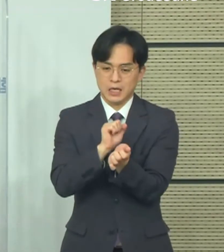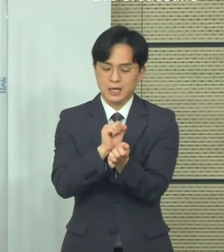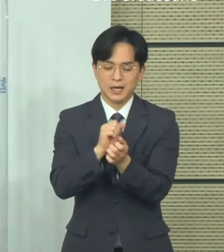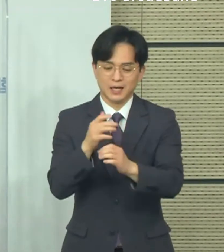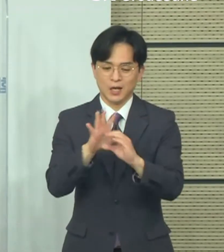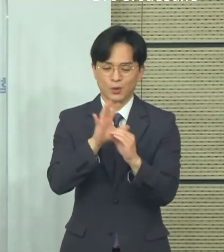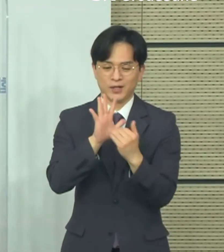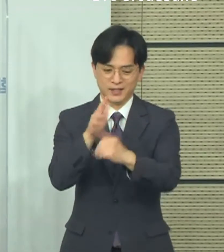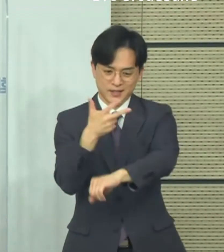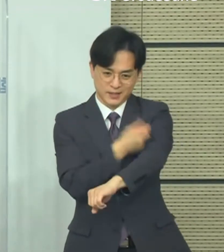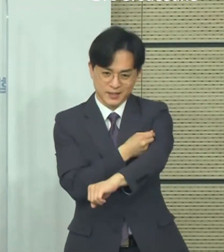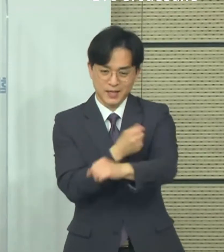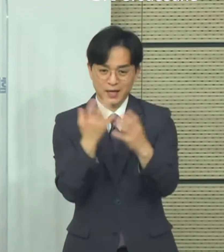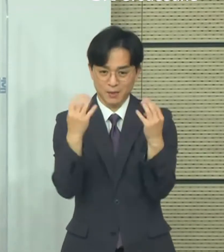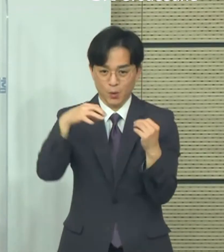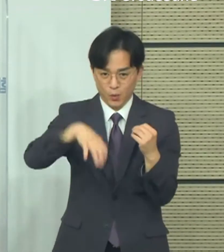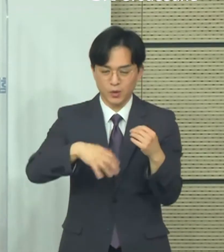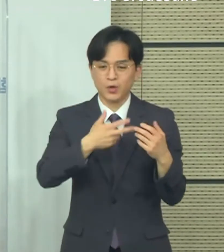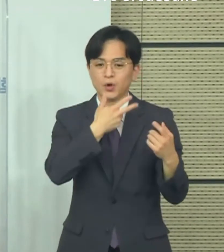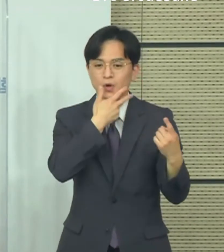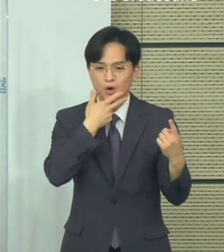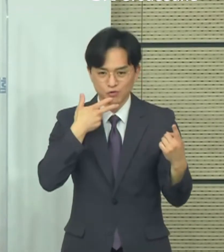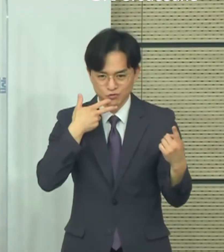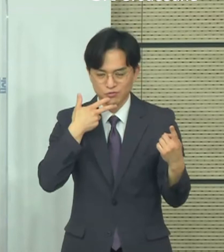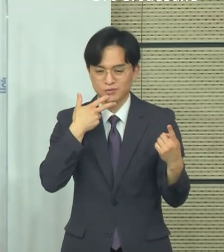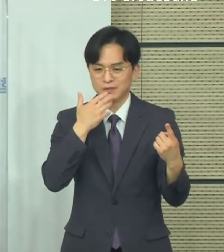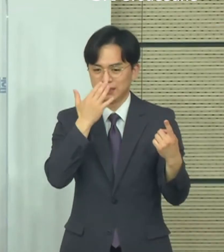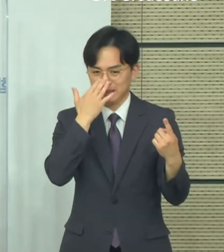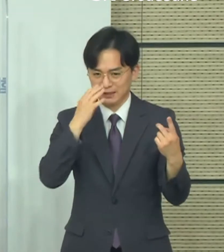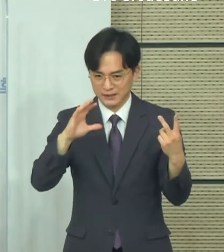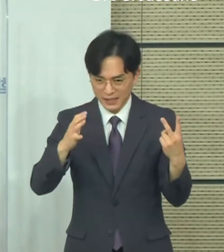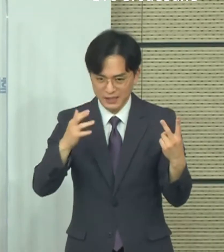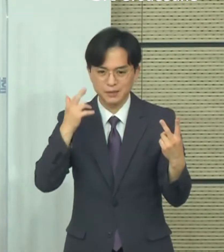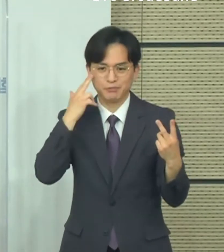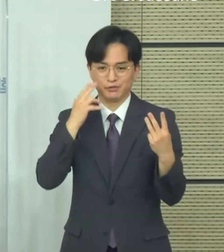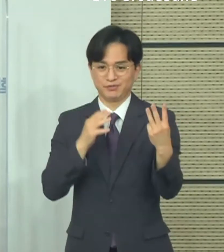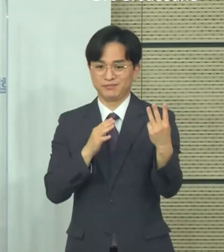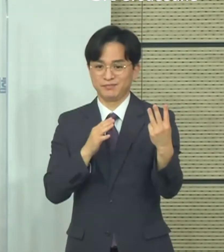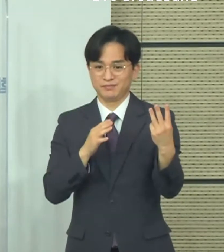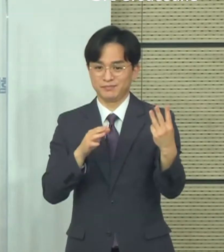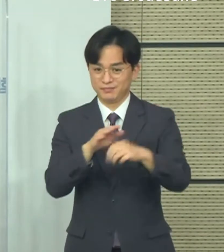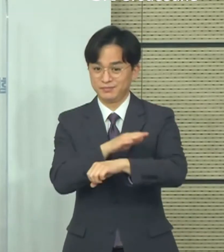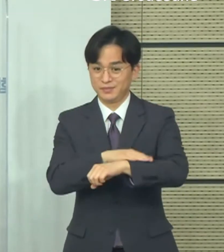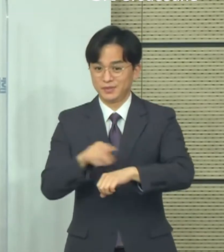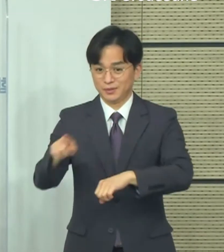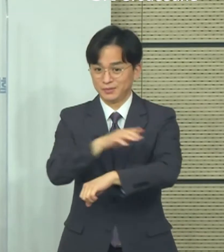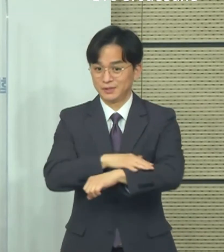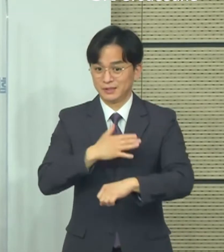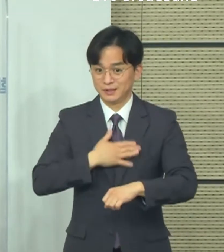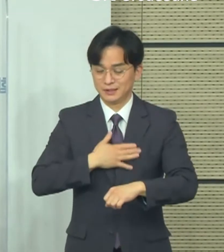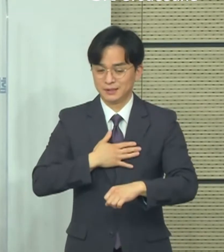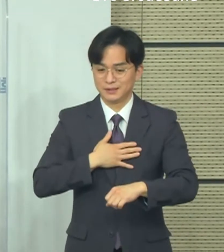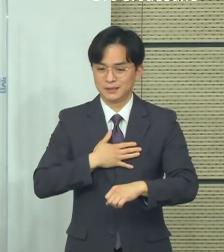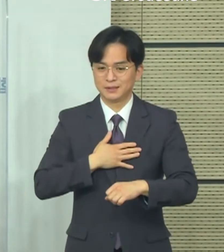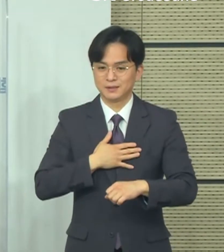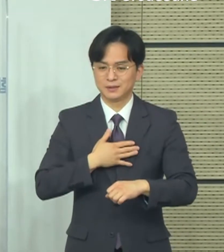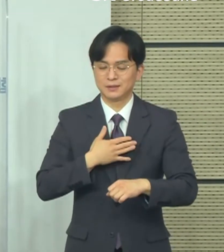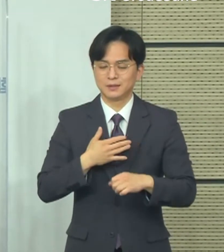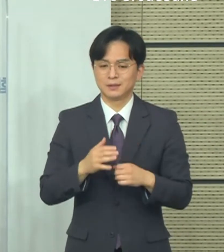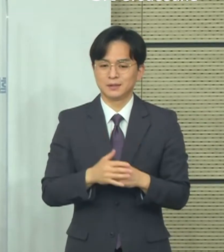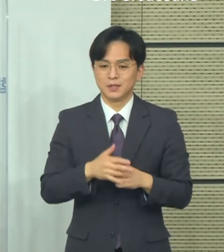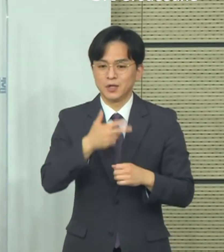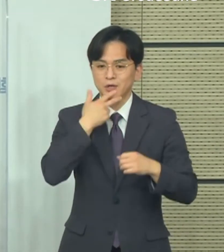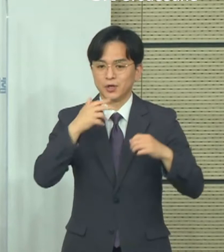이스라엘은 변이 바이러스에 의한 효과가 거의 별로 아직까지는 나타나고 있지 않는 그런 부분이 있는 것 같습니다.